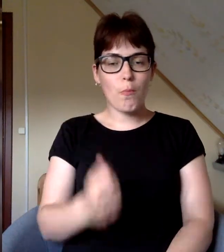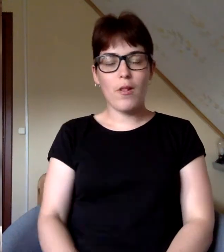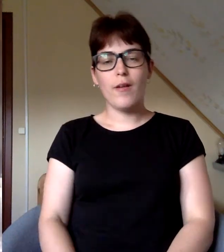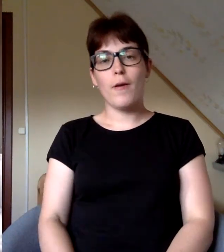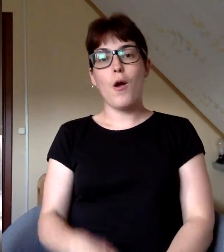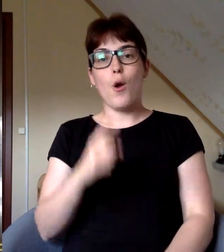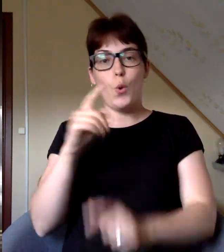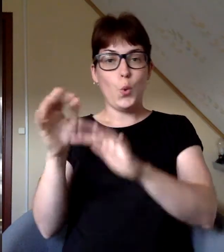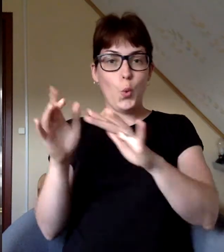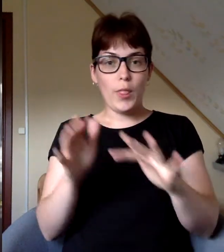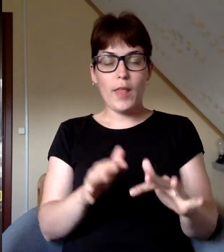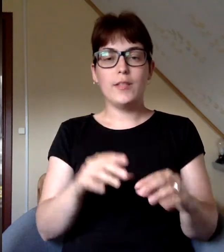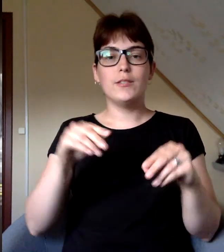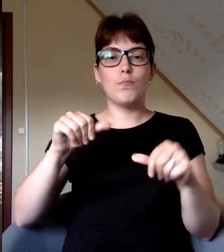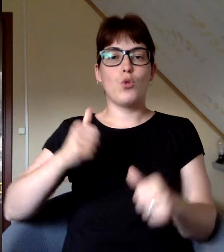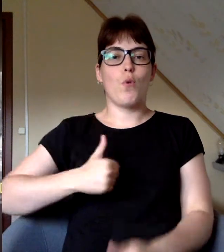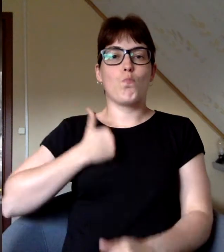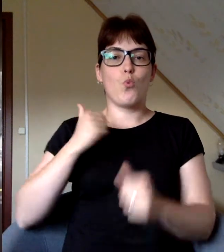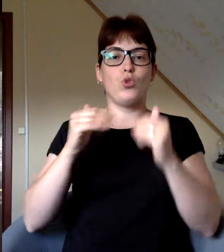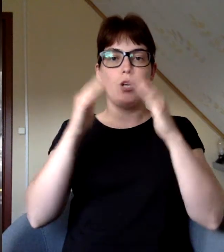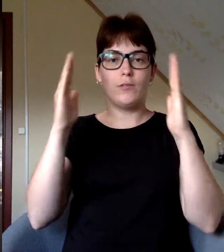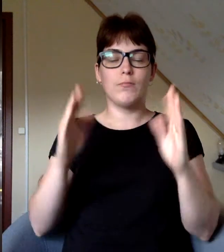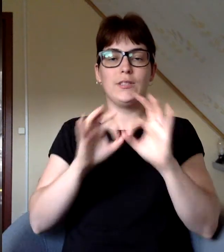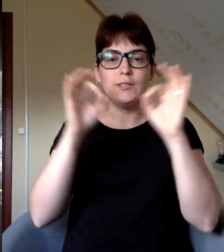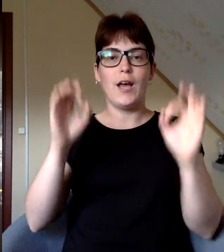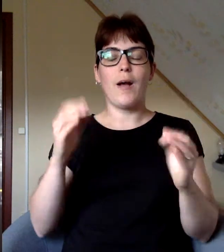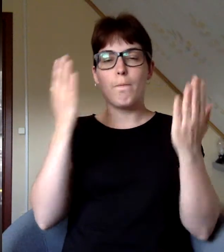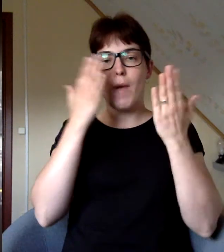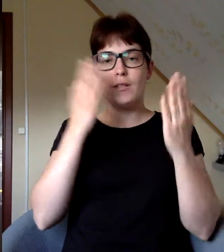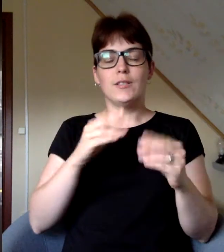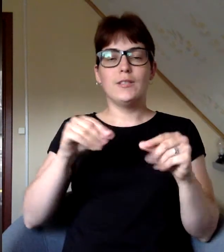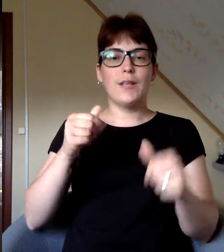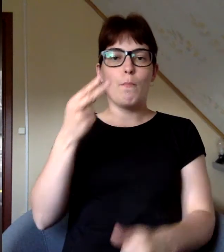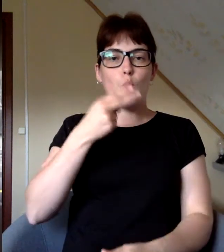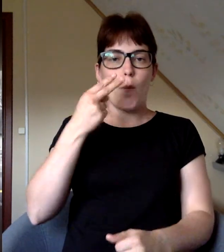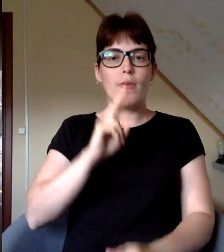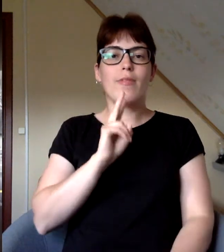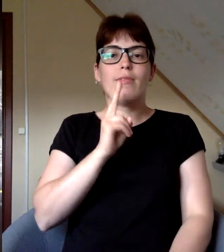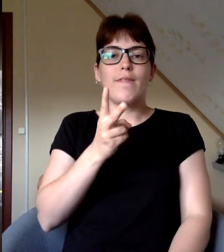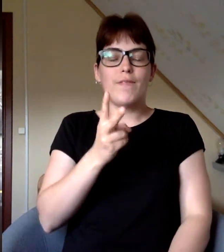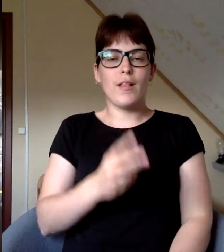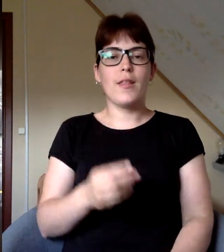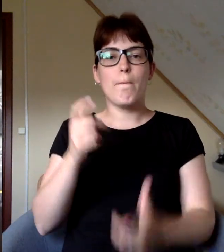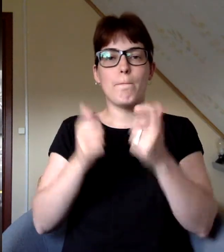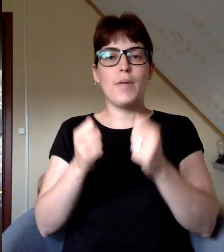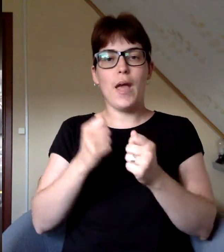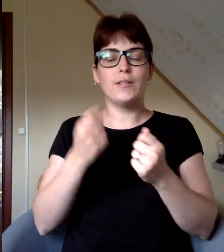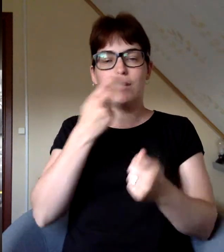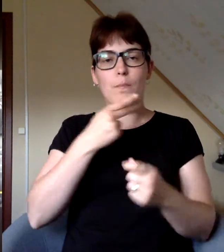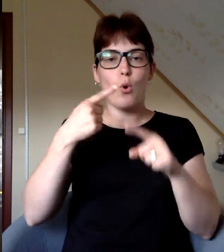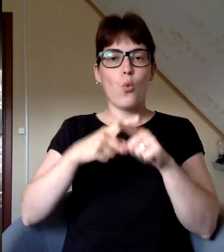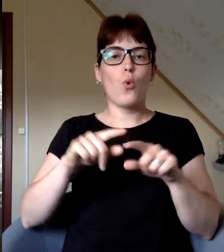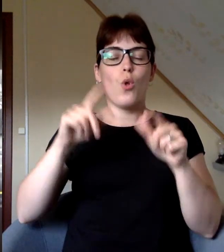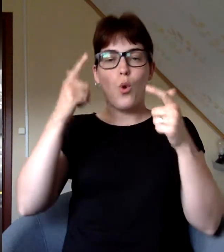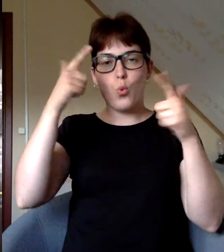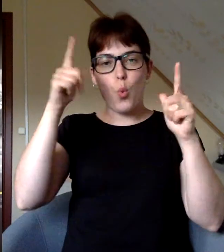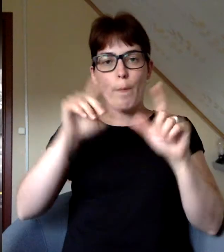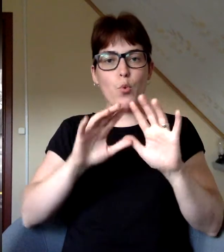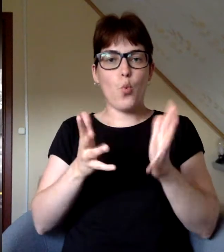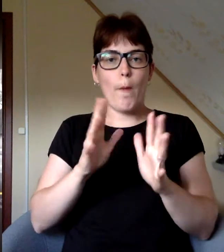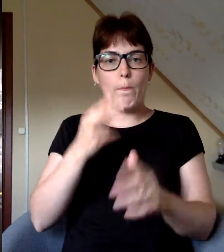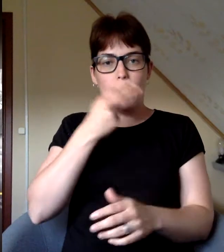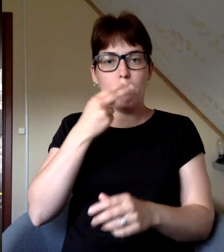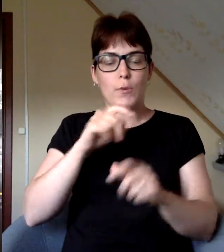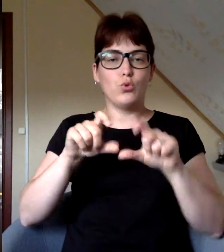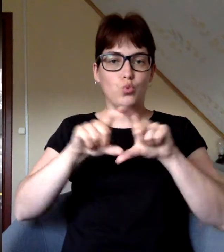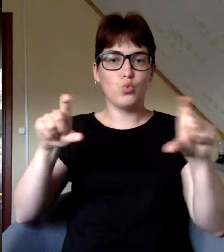Rudinīja Smeltenes mūžas ēkā mācības sāk Zemkopības ministrijas atvērtā divgadīgā piensaimniecības un lokkopības skola,